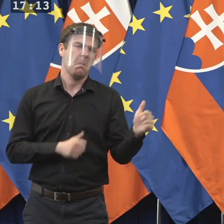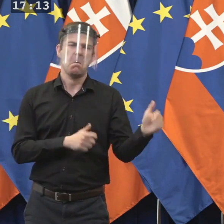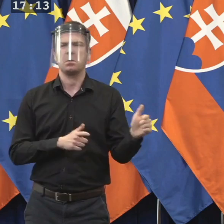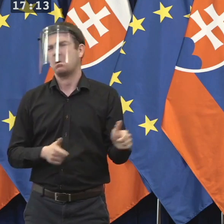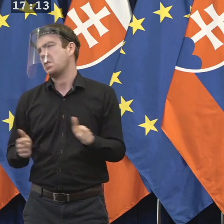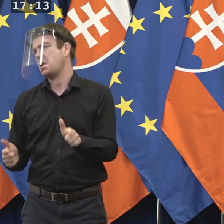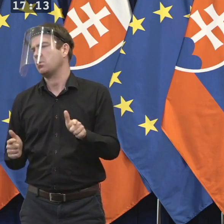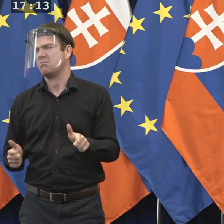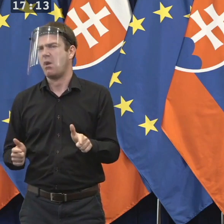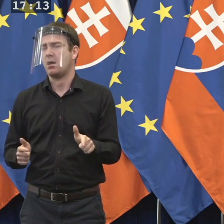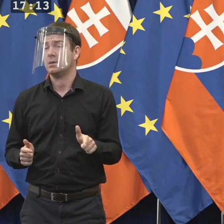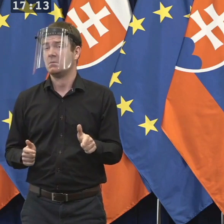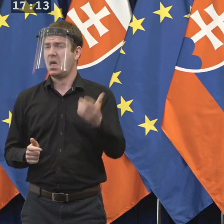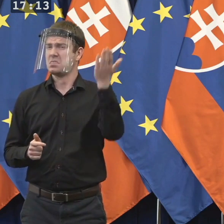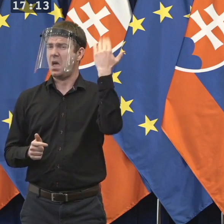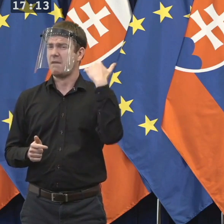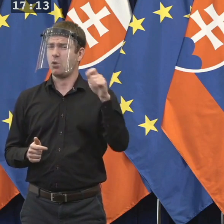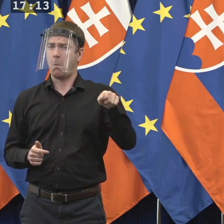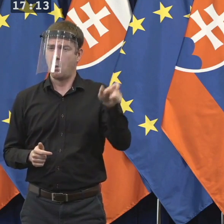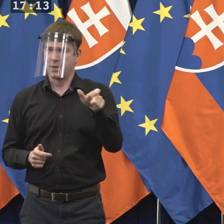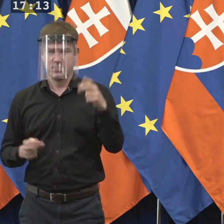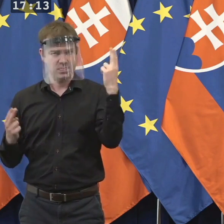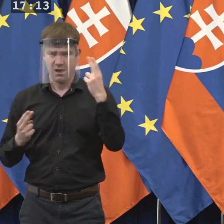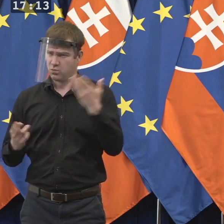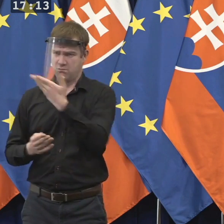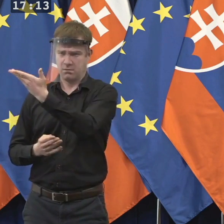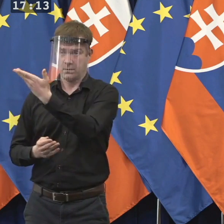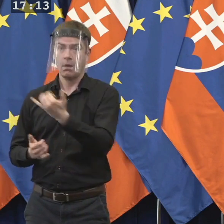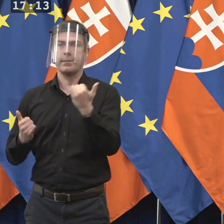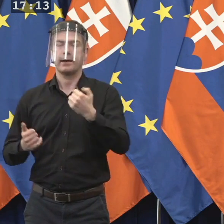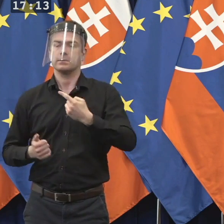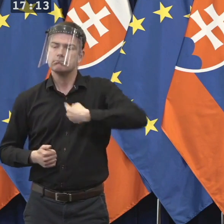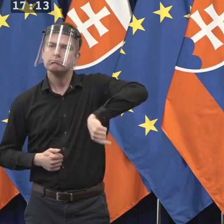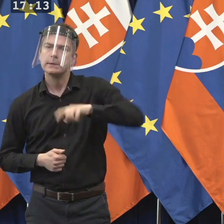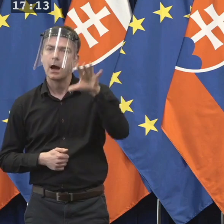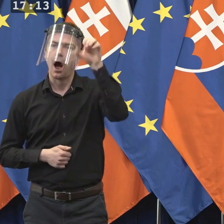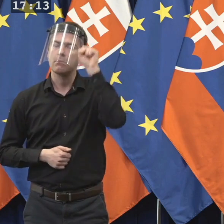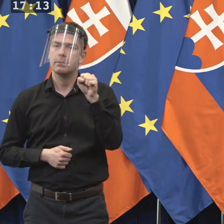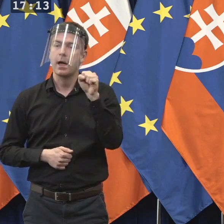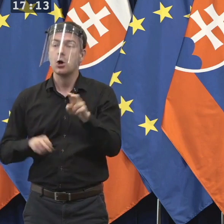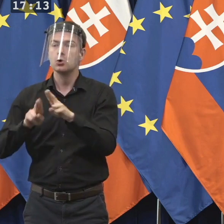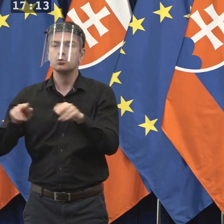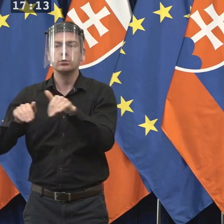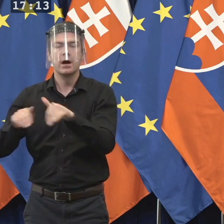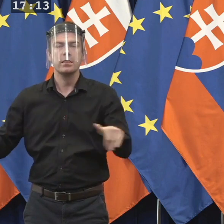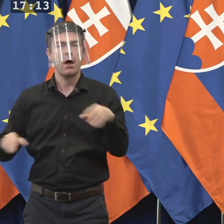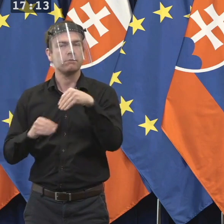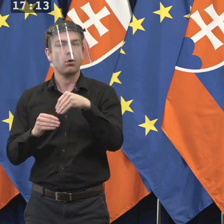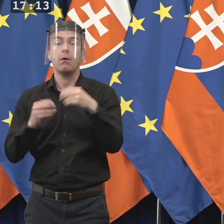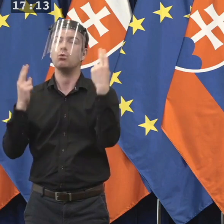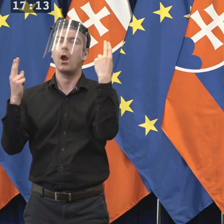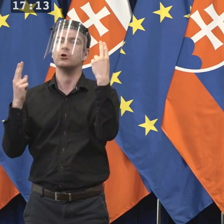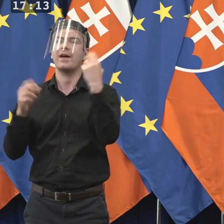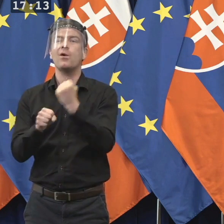vôbec ani nerozumeli. My si uvedomujeme, aký je veľmi dôležité to postavenie súdnej rady pre očistu súdníctva. Preto